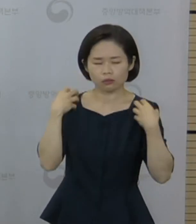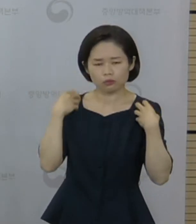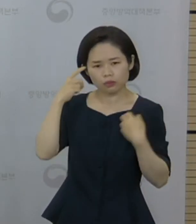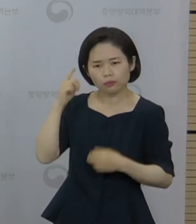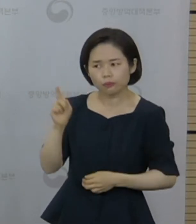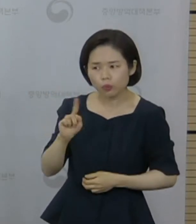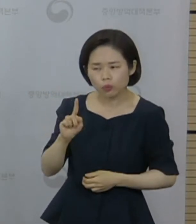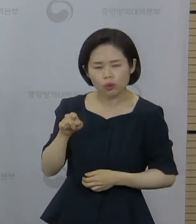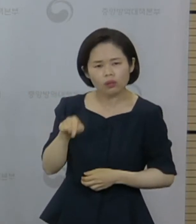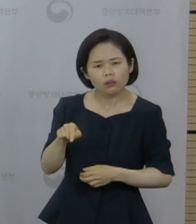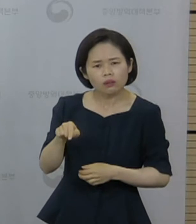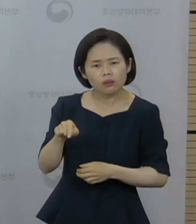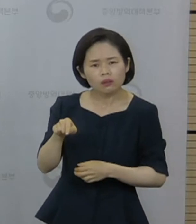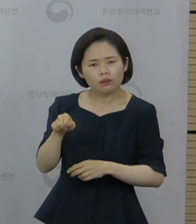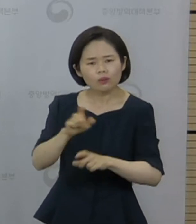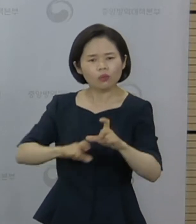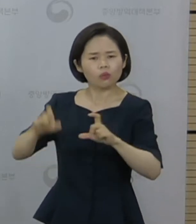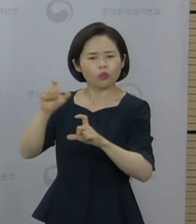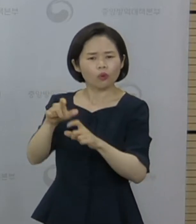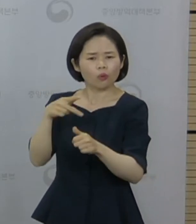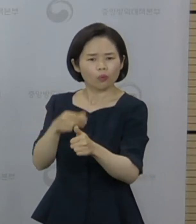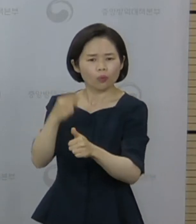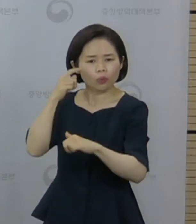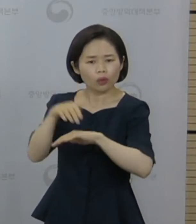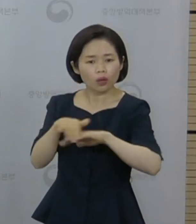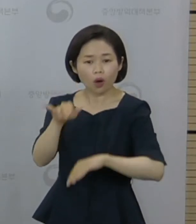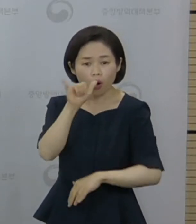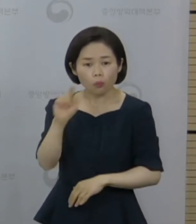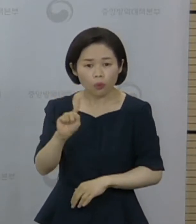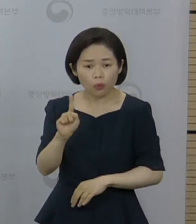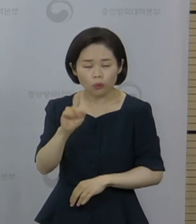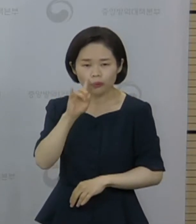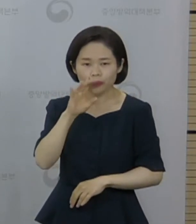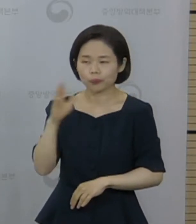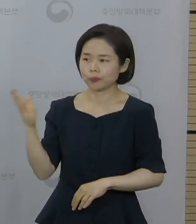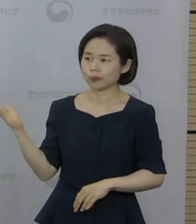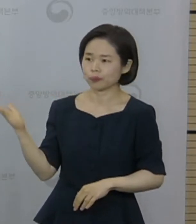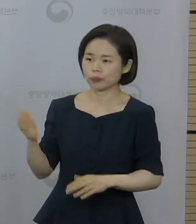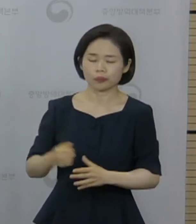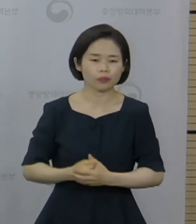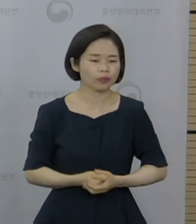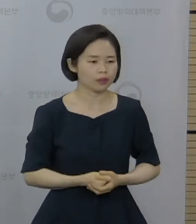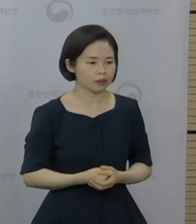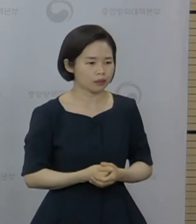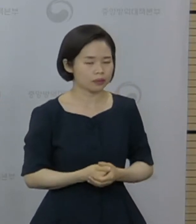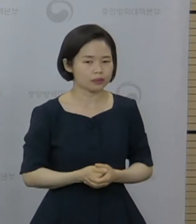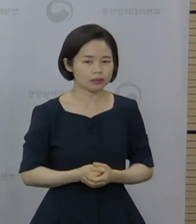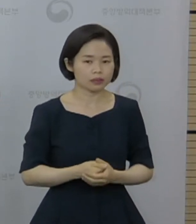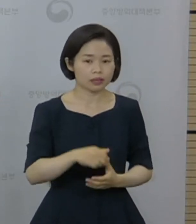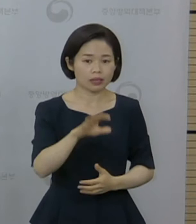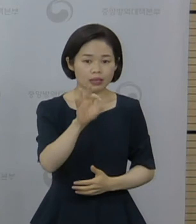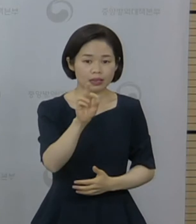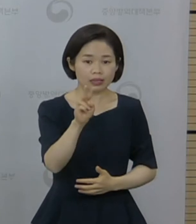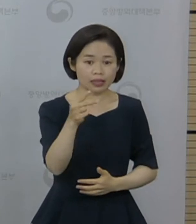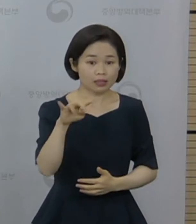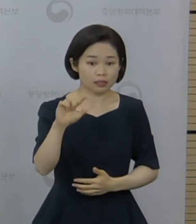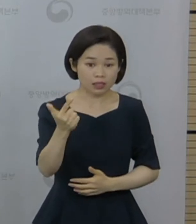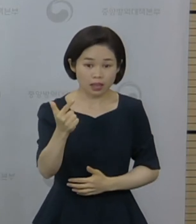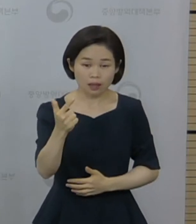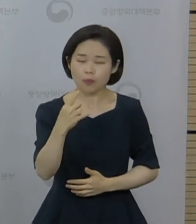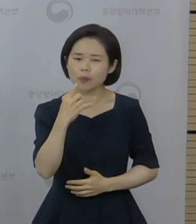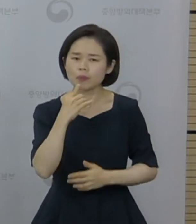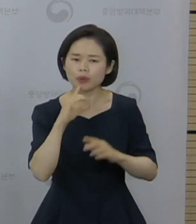계획이 있으신지 궁금하다는 질문입니다. 일단은 얀센 백신 뿐만이 아니라 다른 백신들도